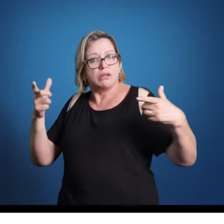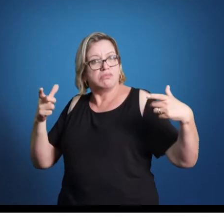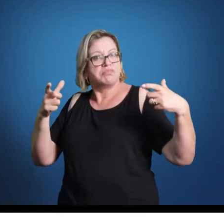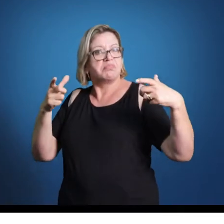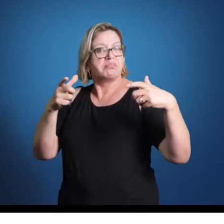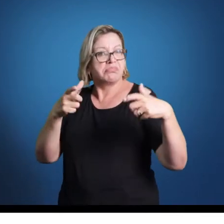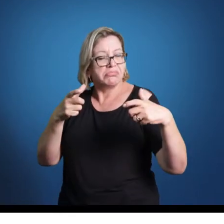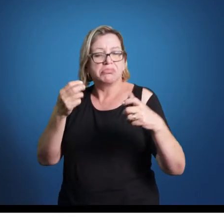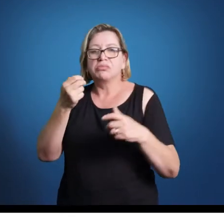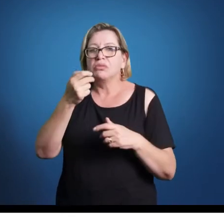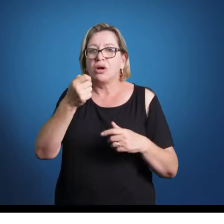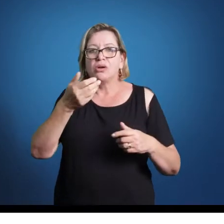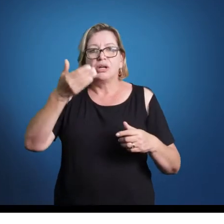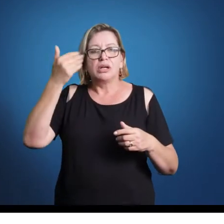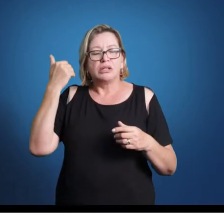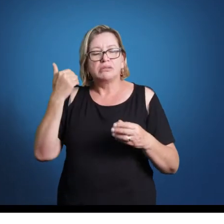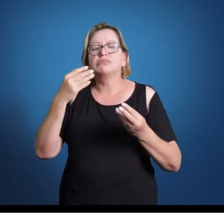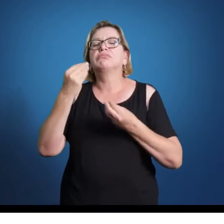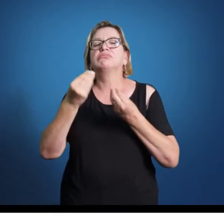política.